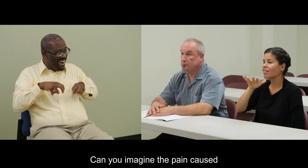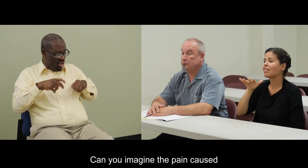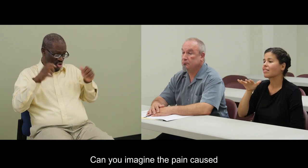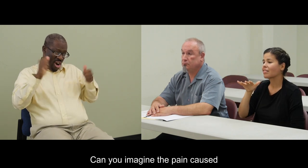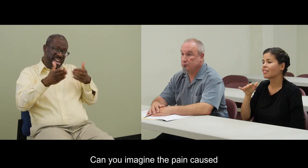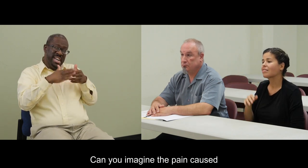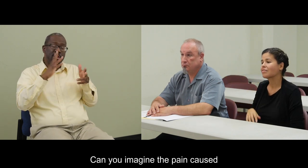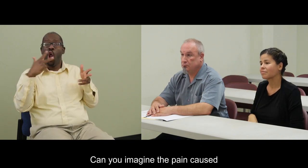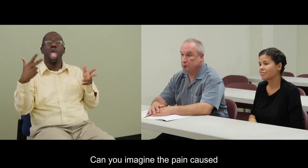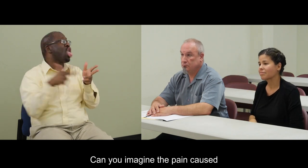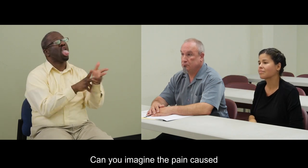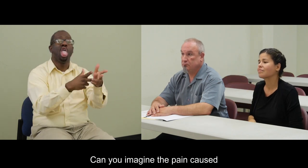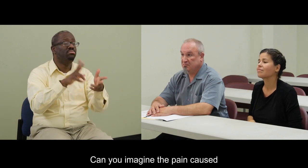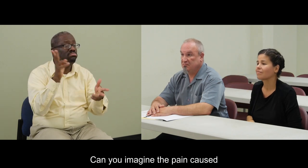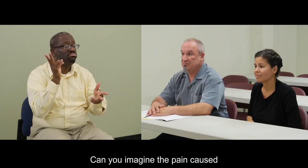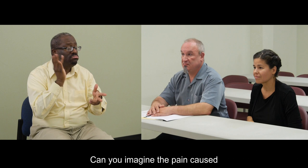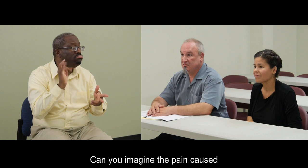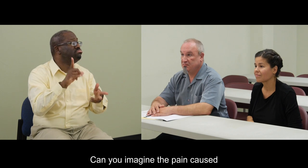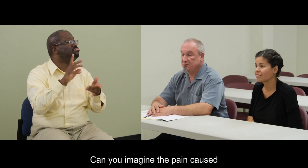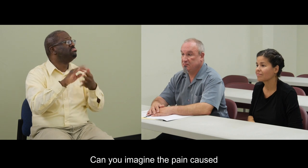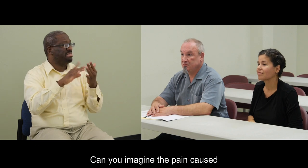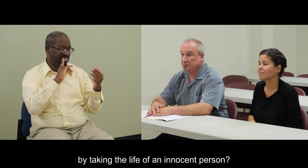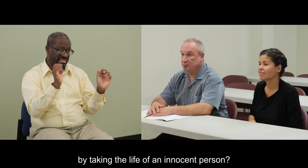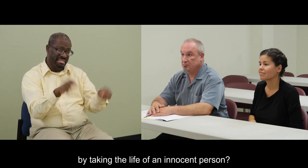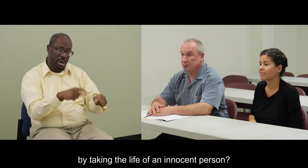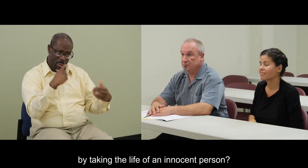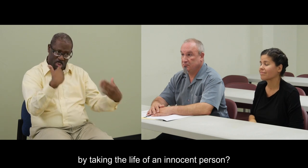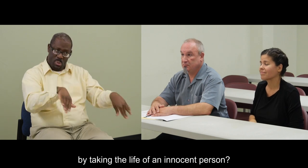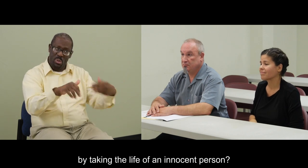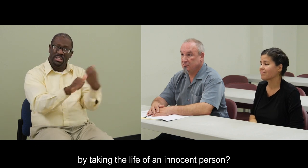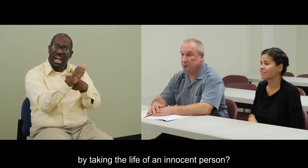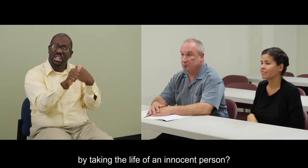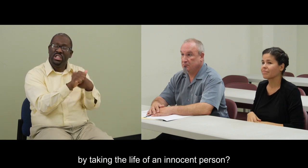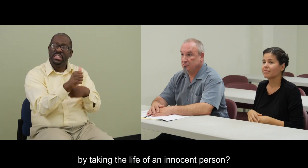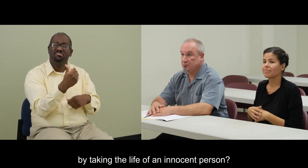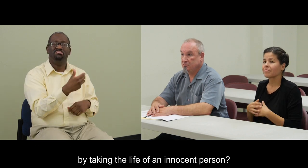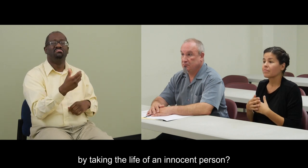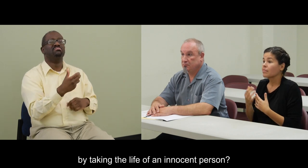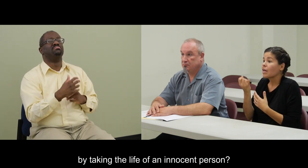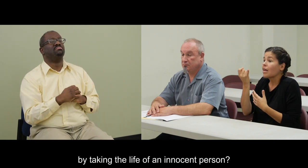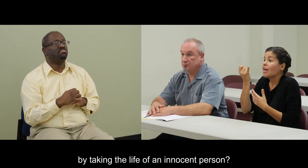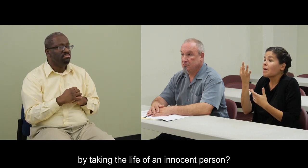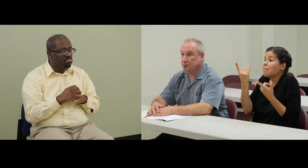doloroso que puede ser que llegue a perder la vida un inocente?